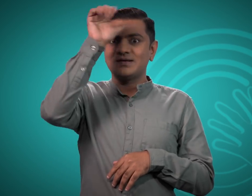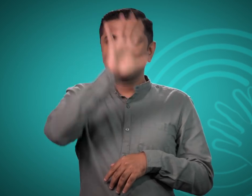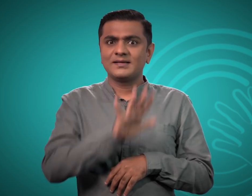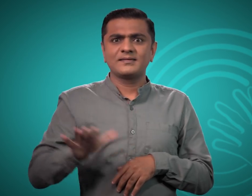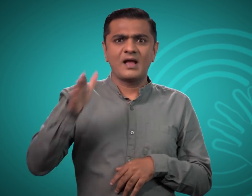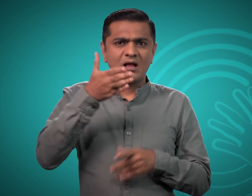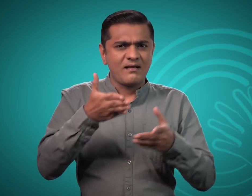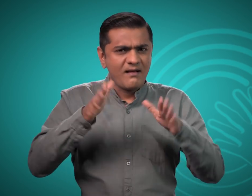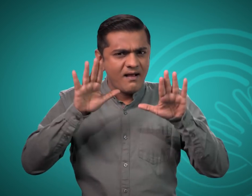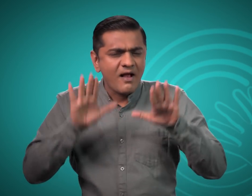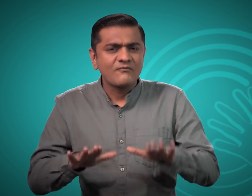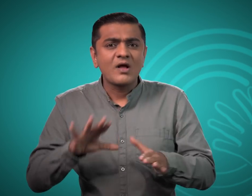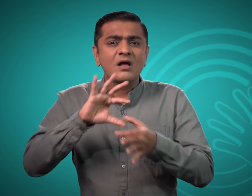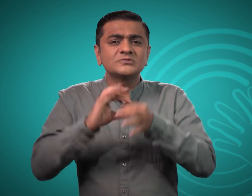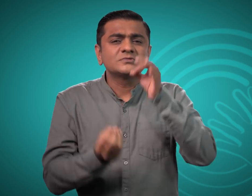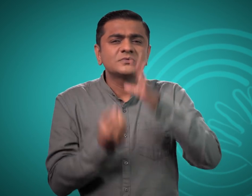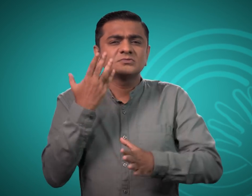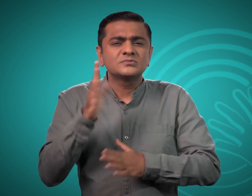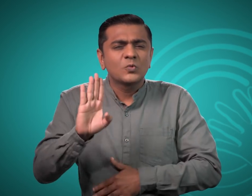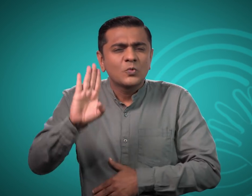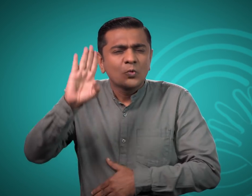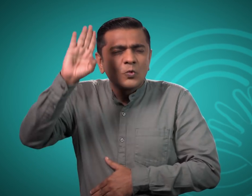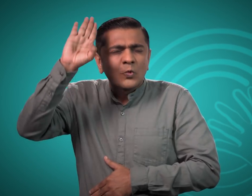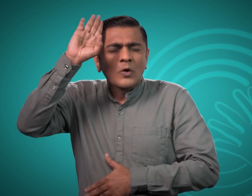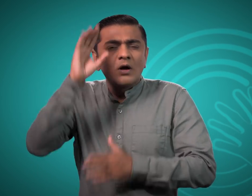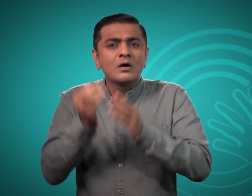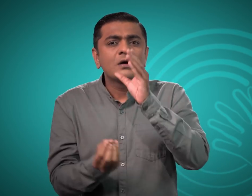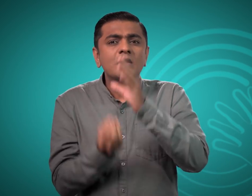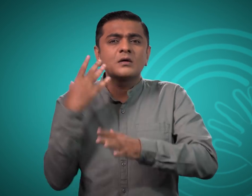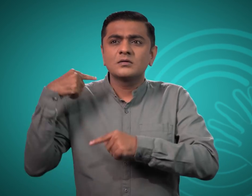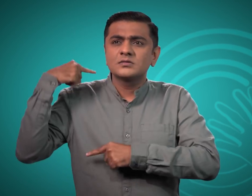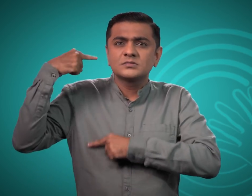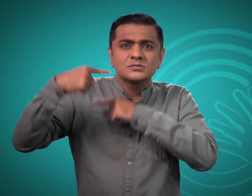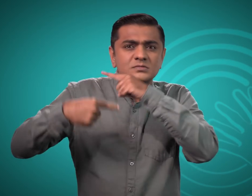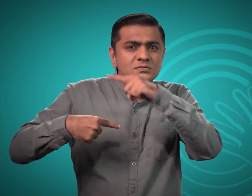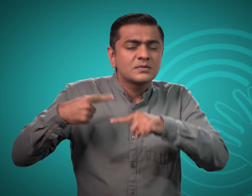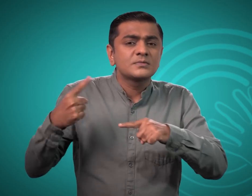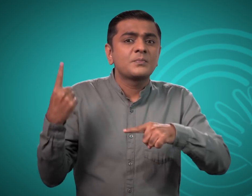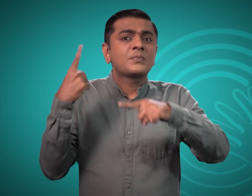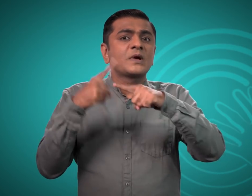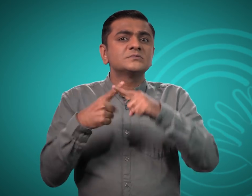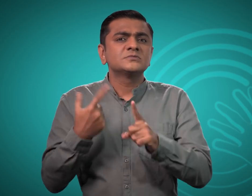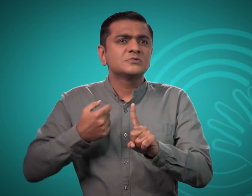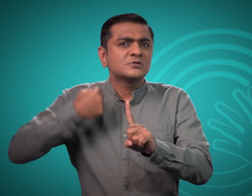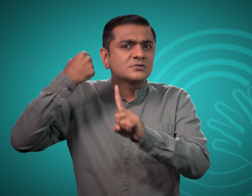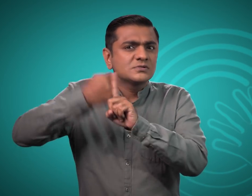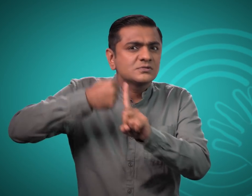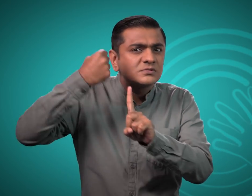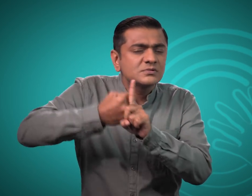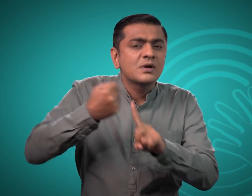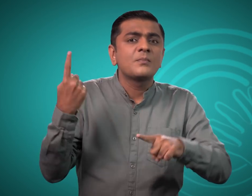भारत में कई पुराने कर्णबदीर संग अभी भी सक्रिय है और पक्षपोशित कर रहे है।